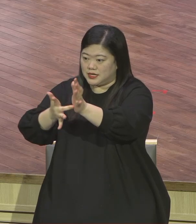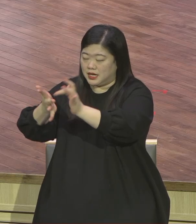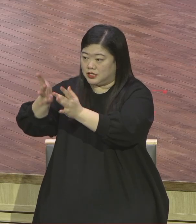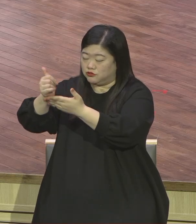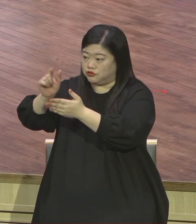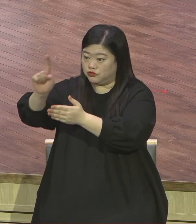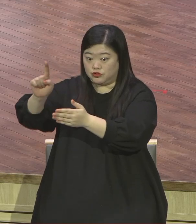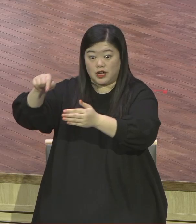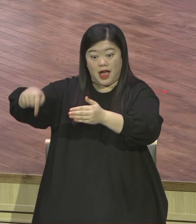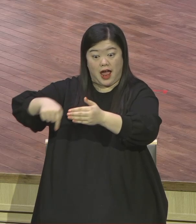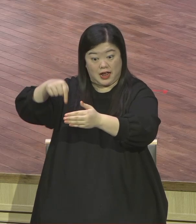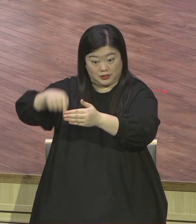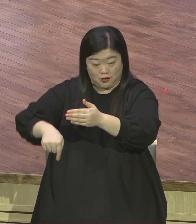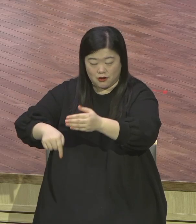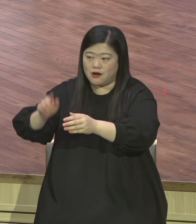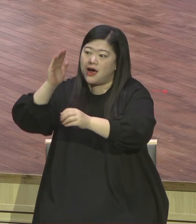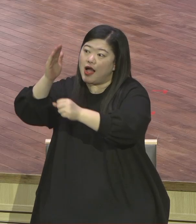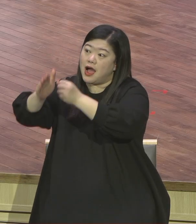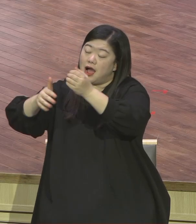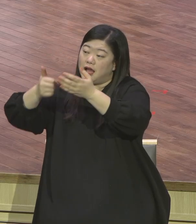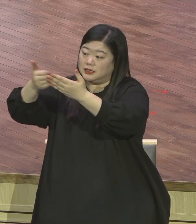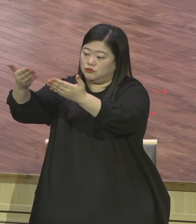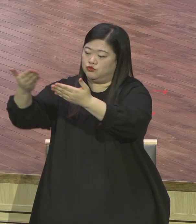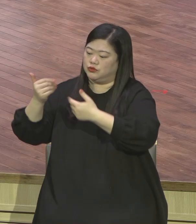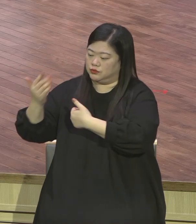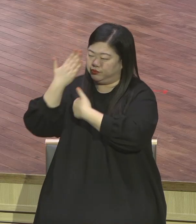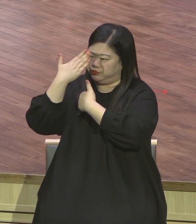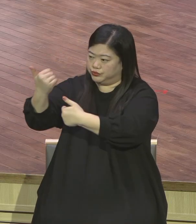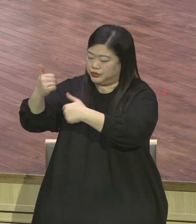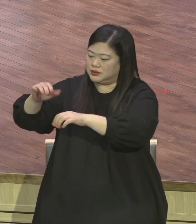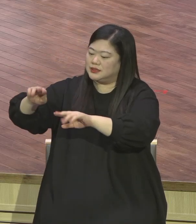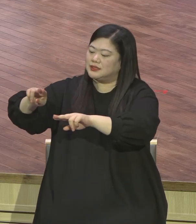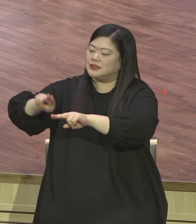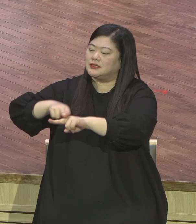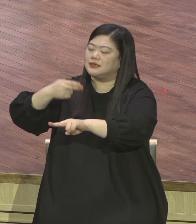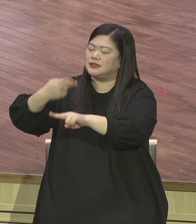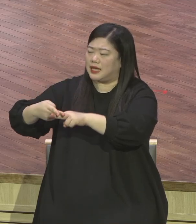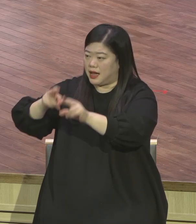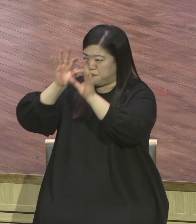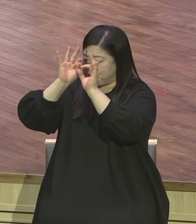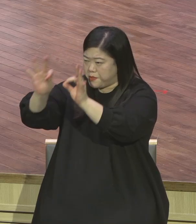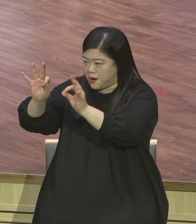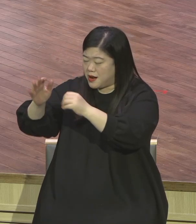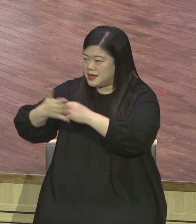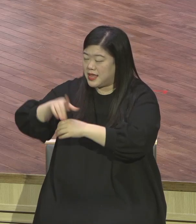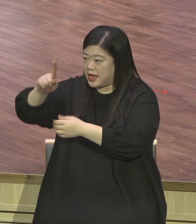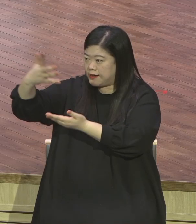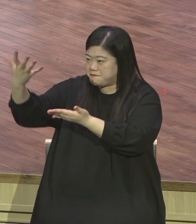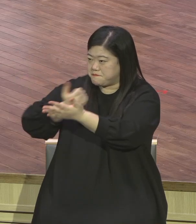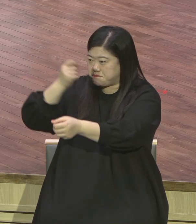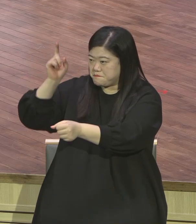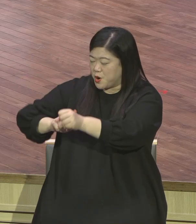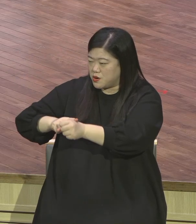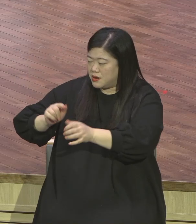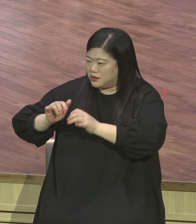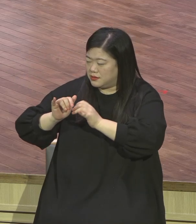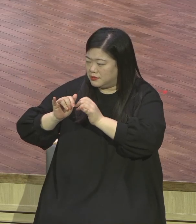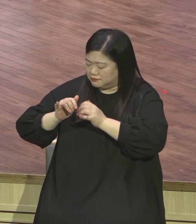하나님이 위에서 부르신 상을 바라보고 내가 달려가느라 신앙 자세가 이렇게